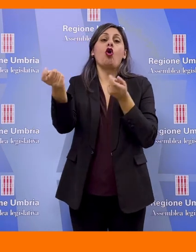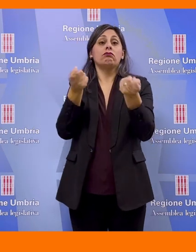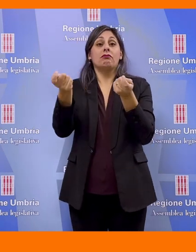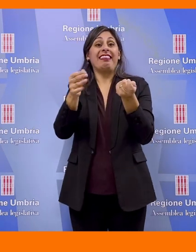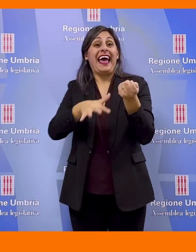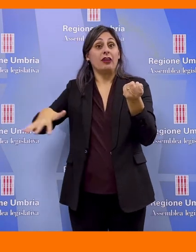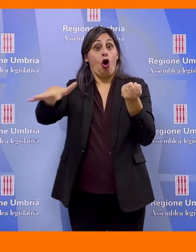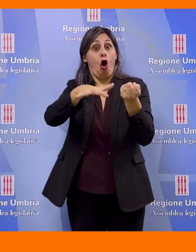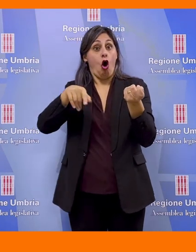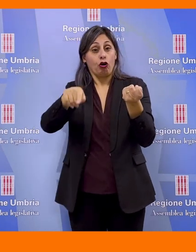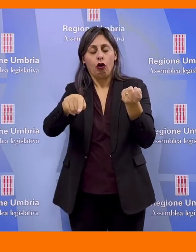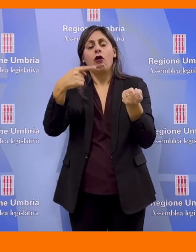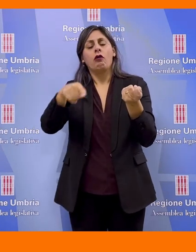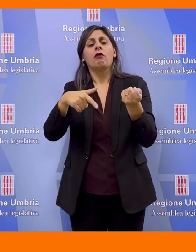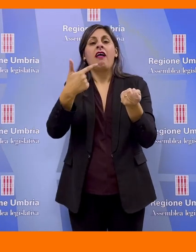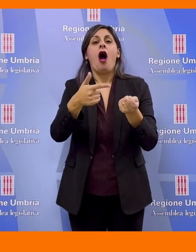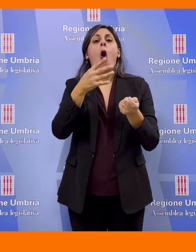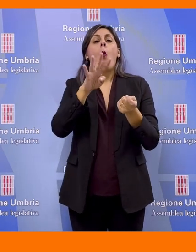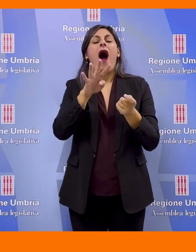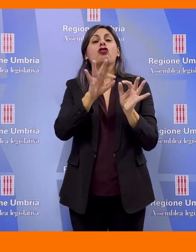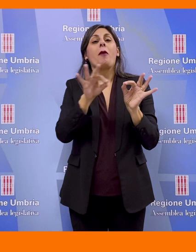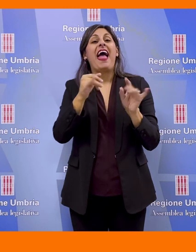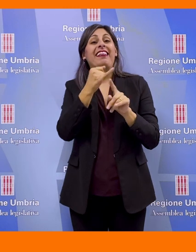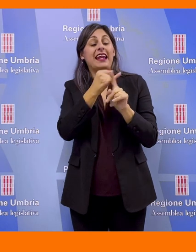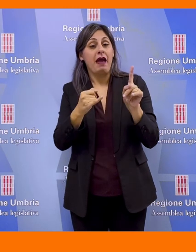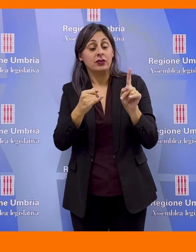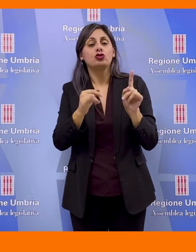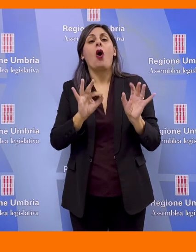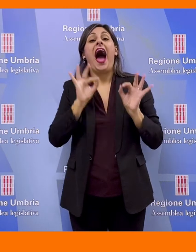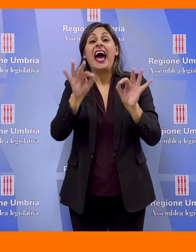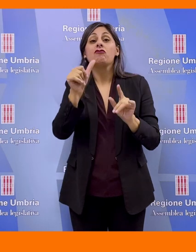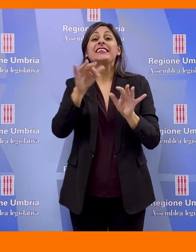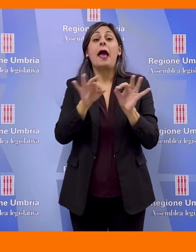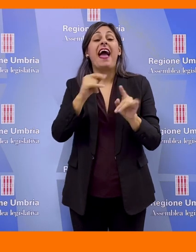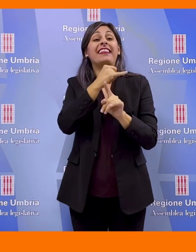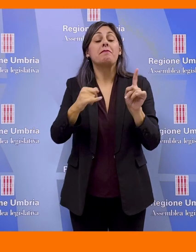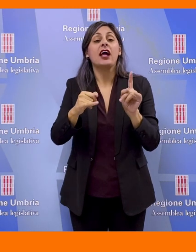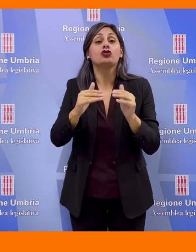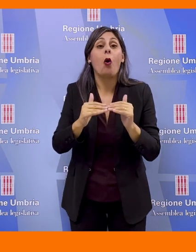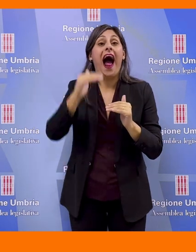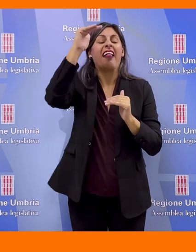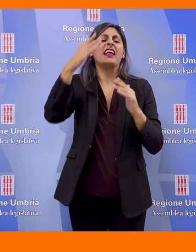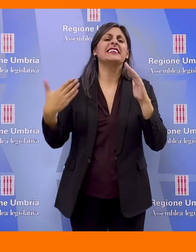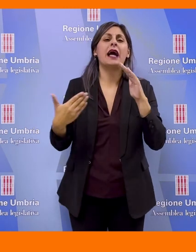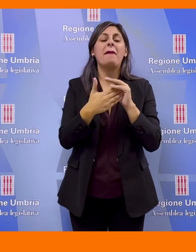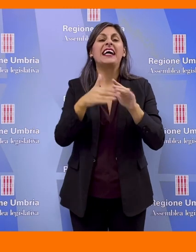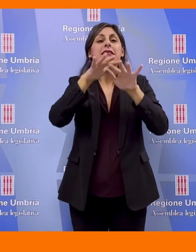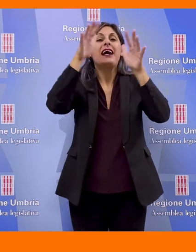territorio dove si porta da 4,5 a 6,5 metri l'altezza massima delle serre